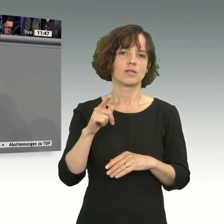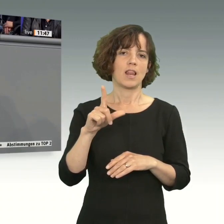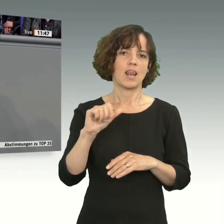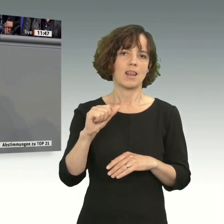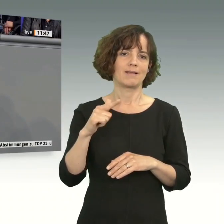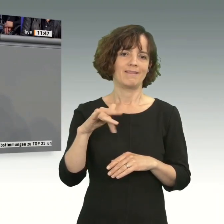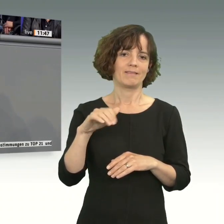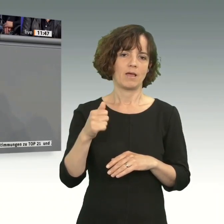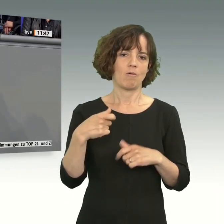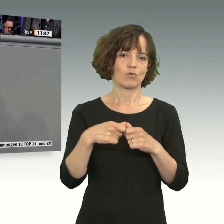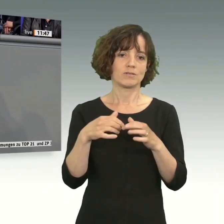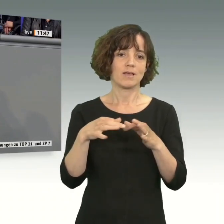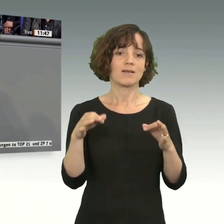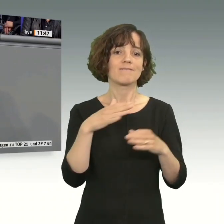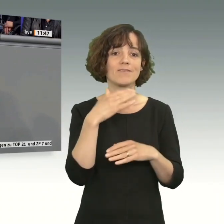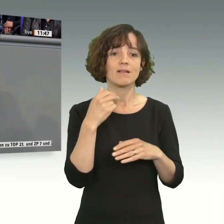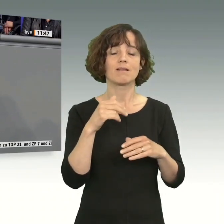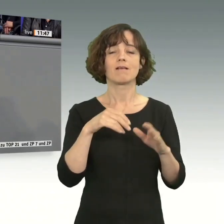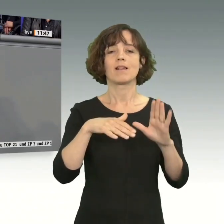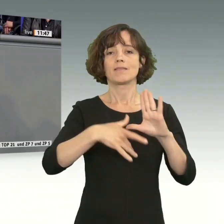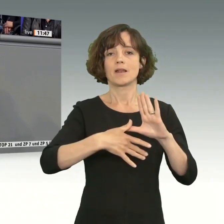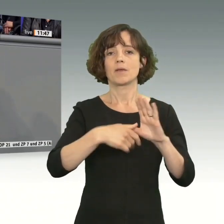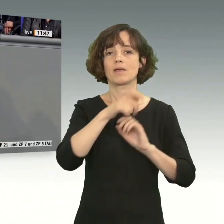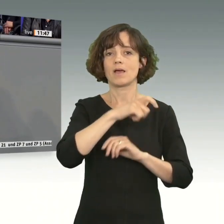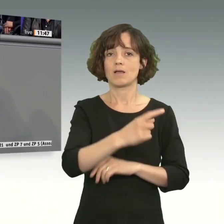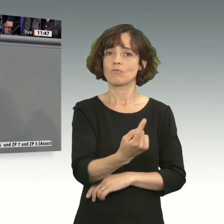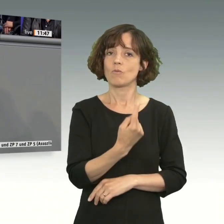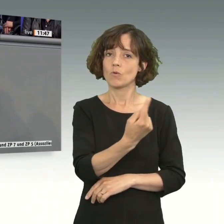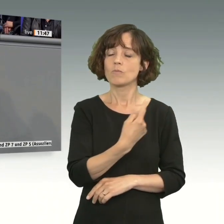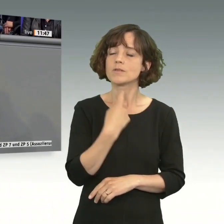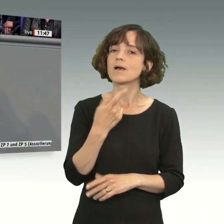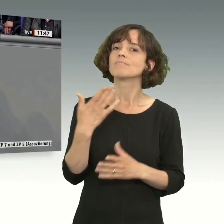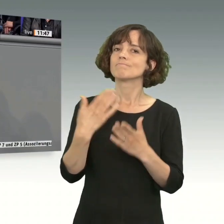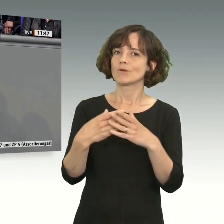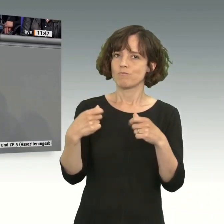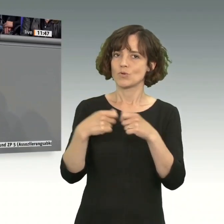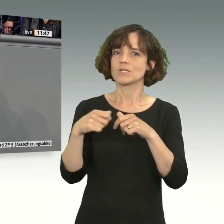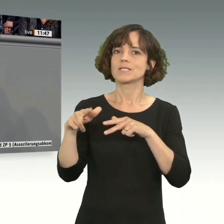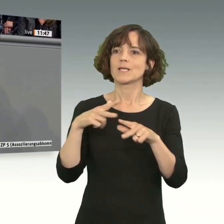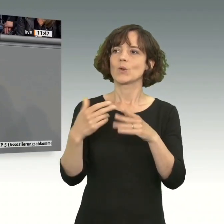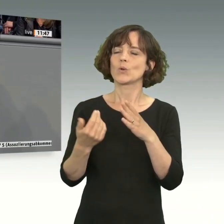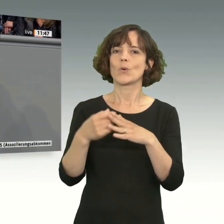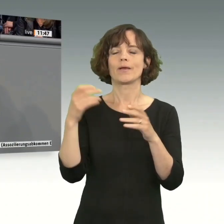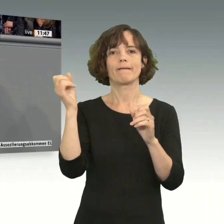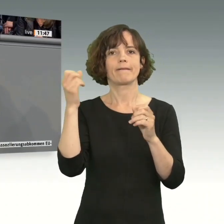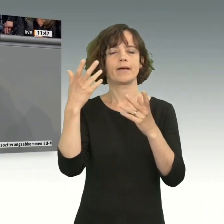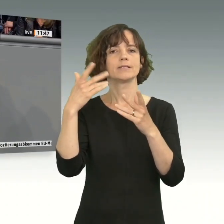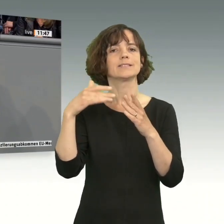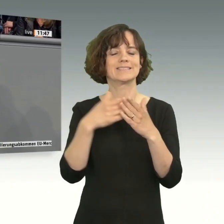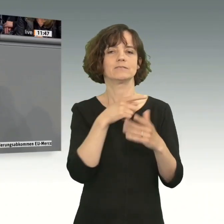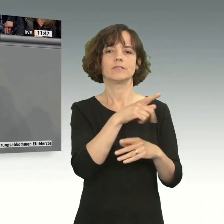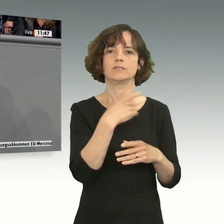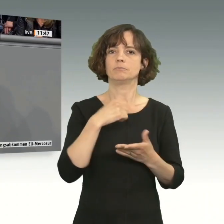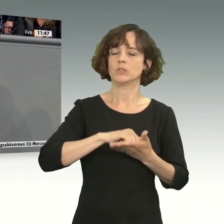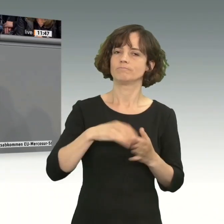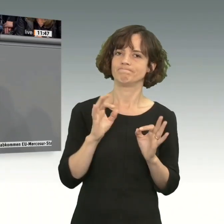viele Lateinamerikaner auf mich zu. Und wird wirklich der neue Geist dieser Bundesregierung in die Südamerikabeziehung immer wieder hervorgehoben.